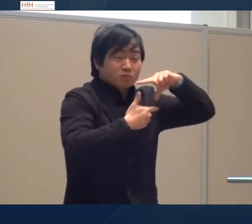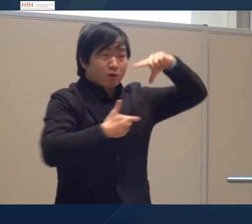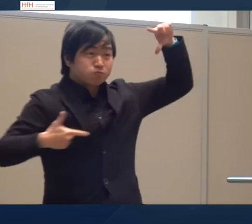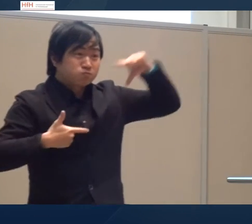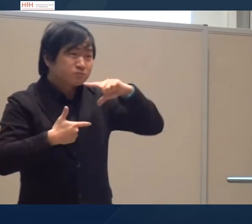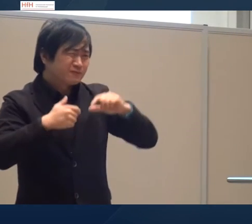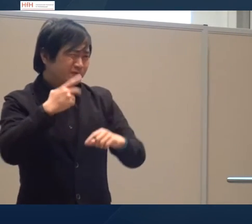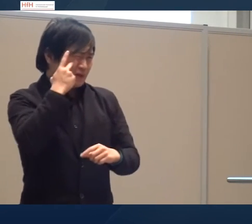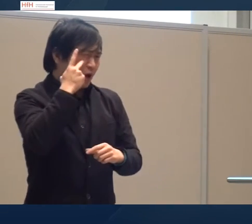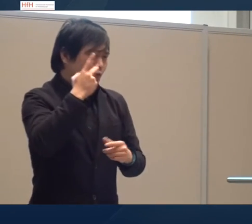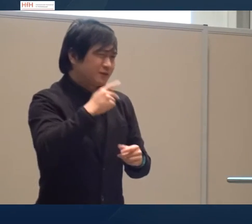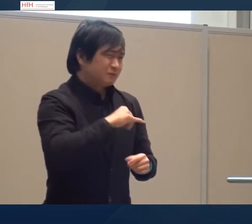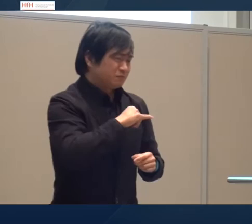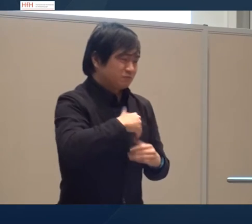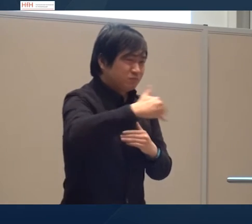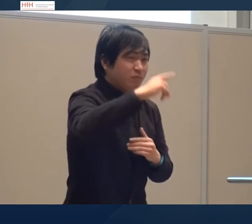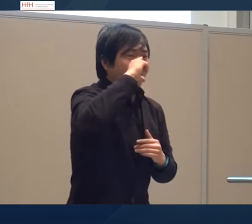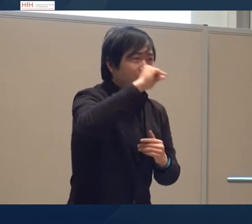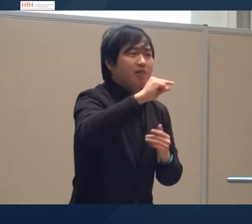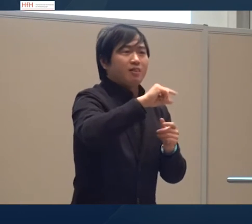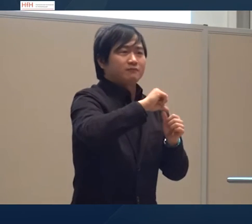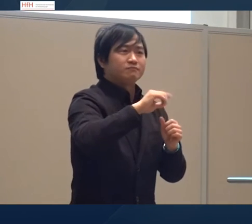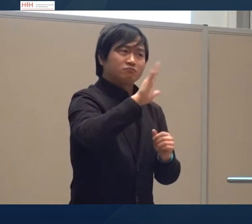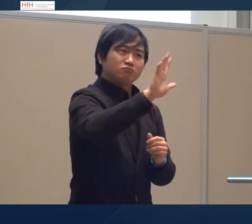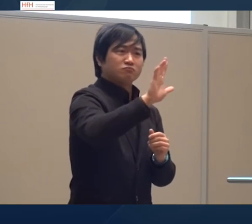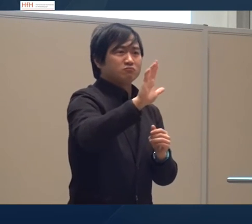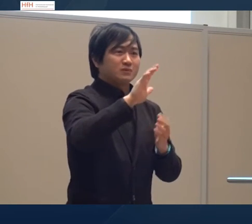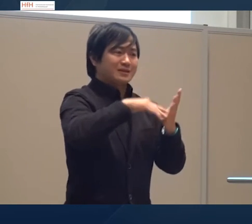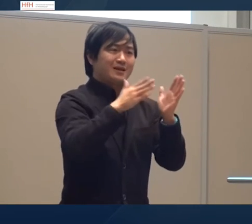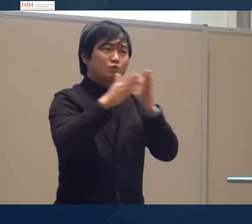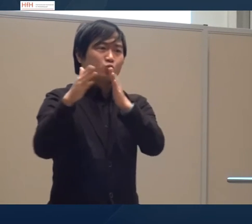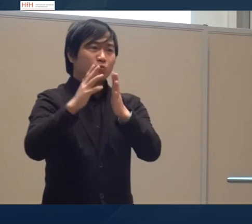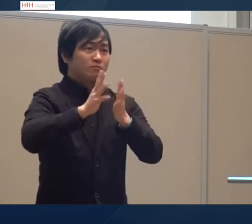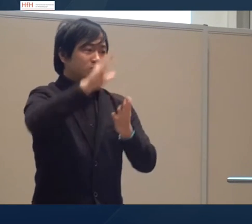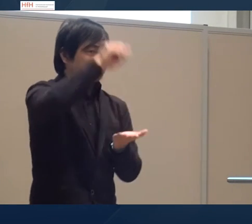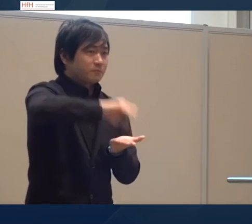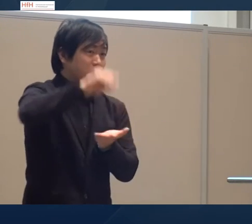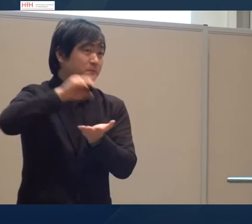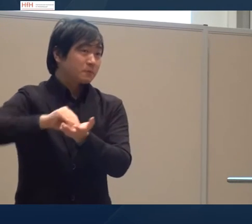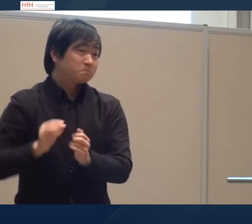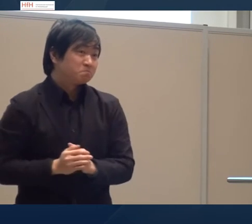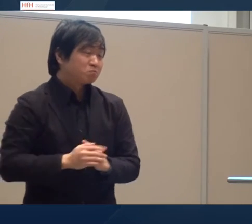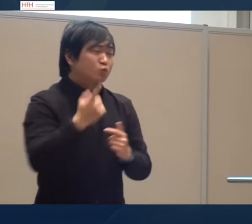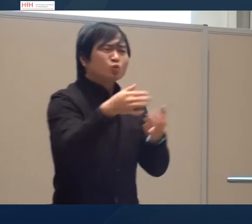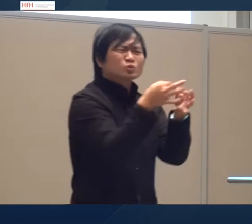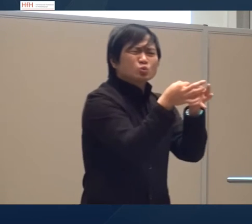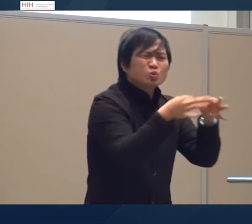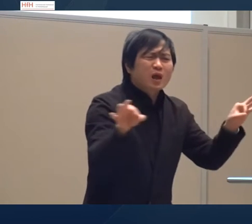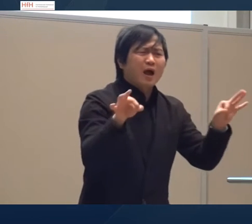Auch Klassifikatoren haben wir überprüft und sind neugierig, wie werden die verwendet in Größe und Form. Diese ganzen Daten werden wir noch weiter analysieren.